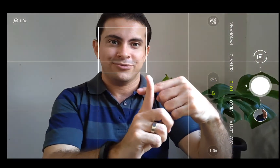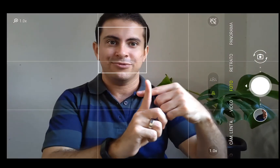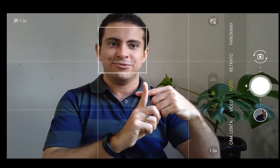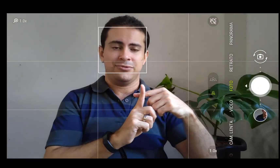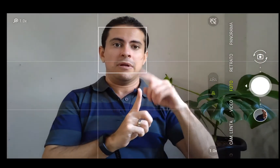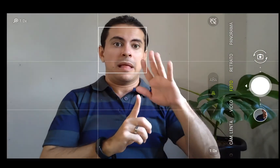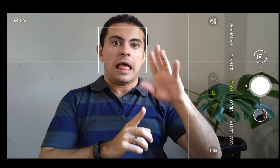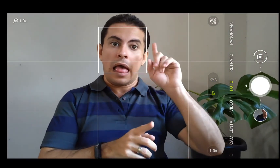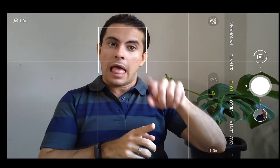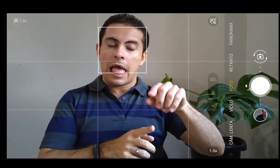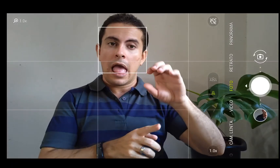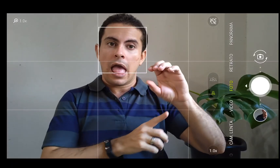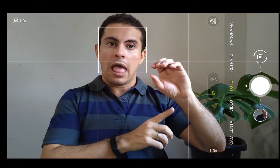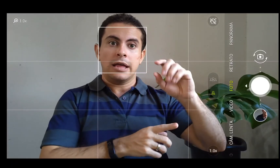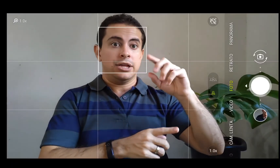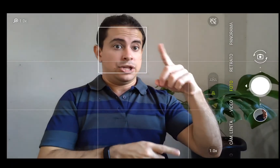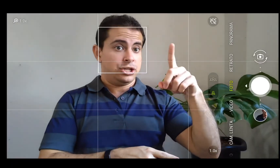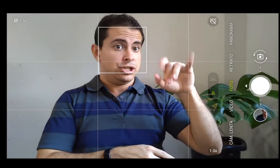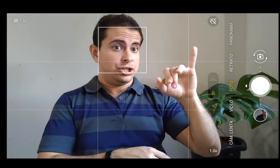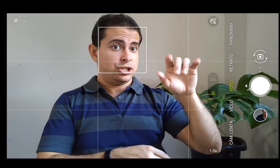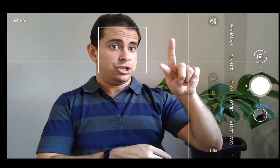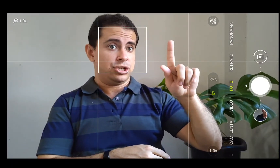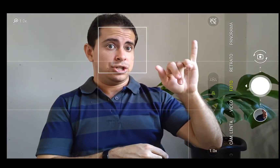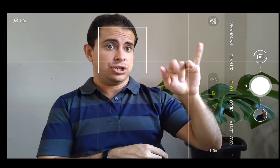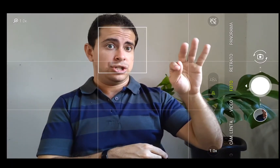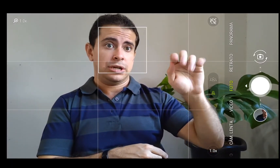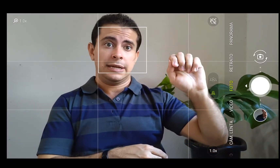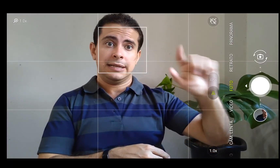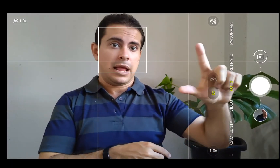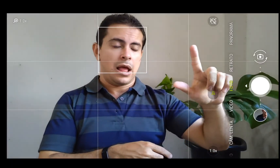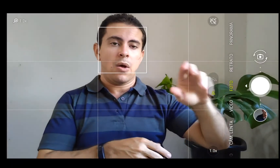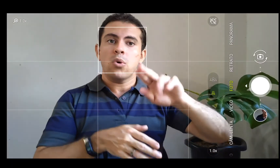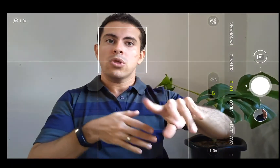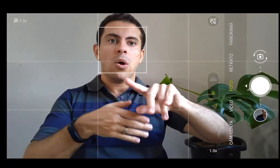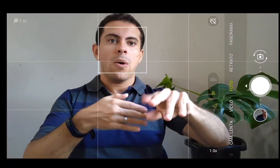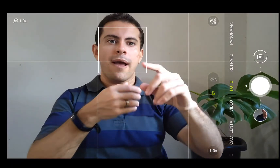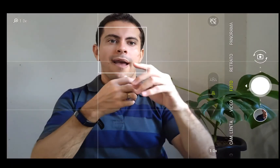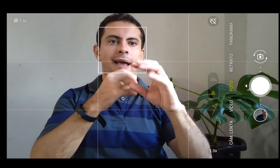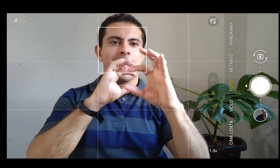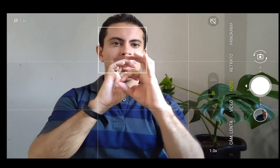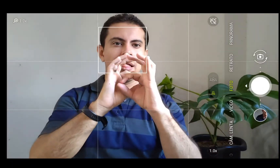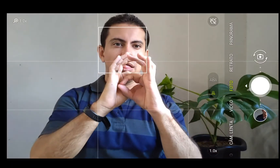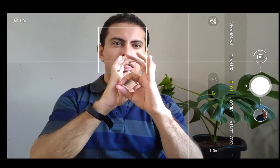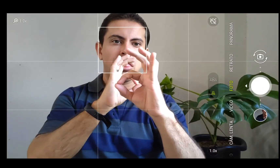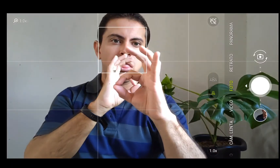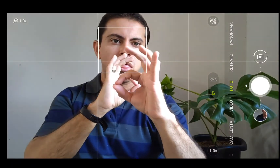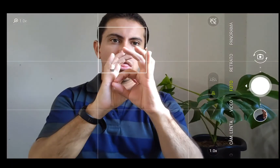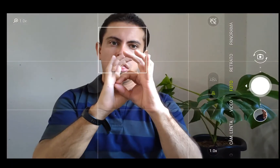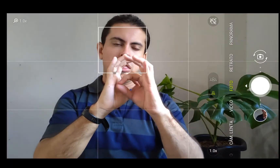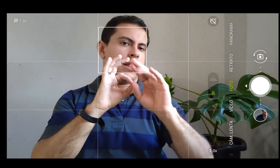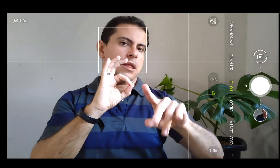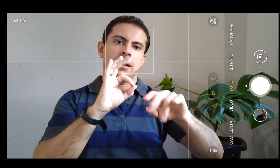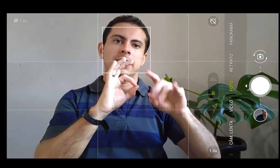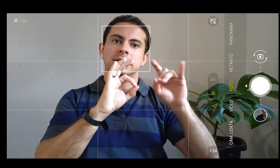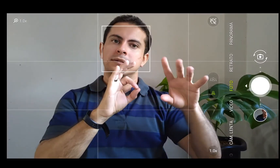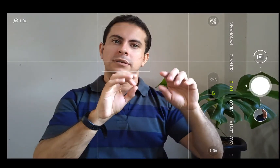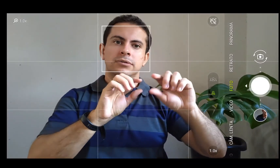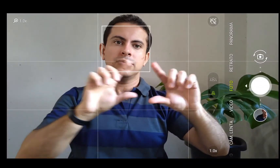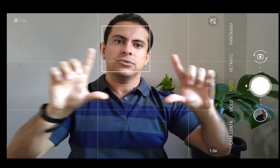é um zoom digital, então vai ficar, quanto mais o zoom, a qualidade da foto vai se perder. Então, galera, esse aqui